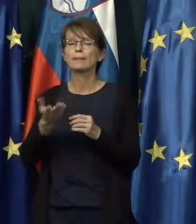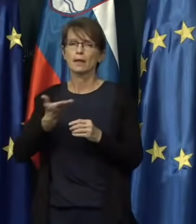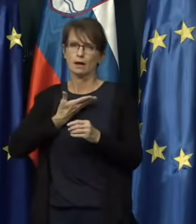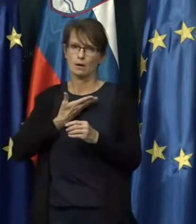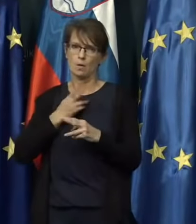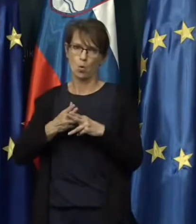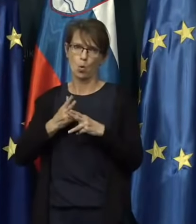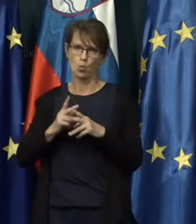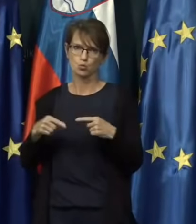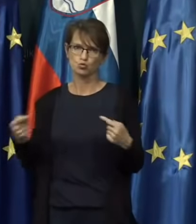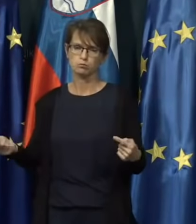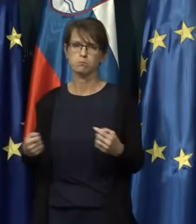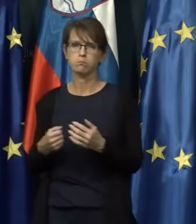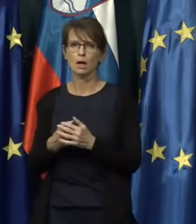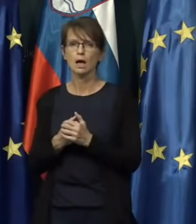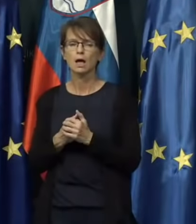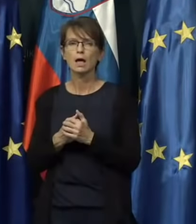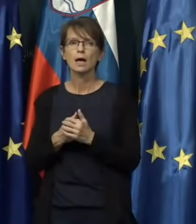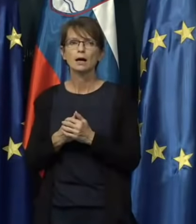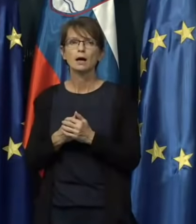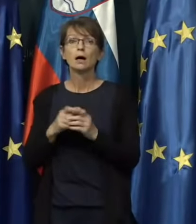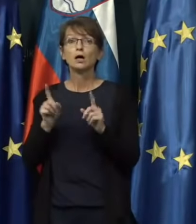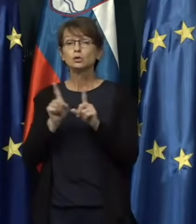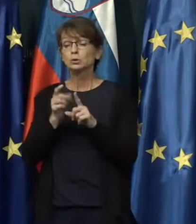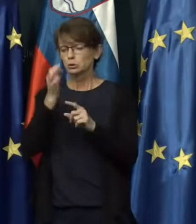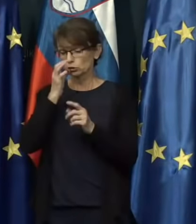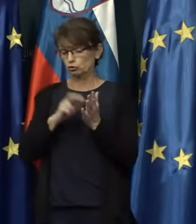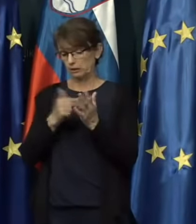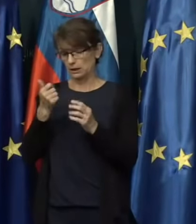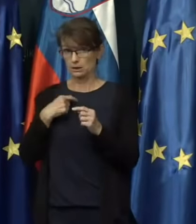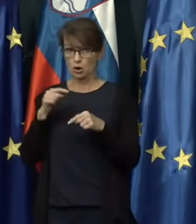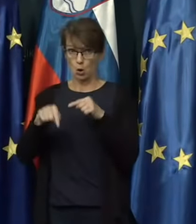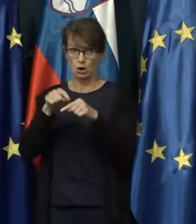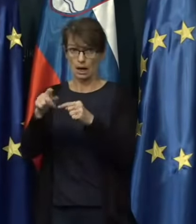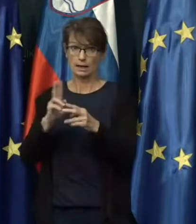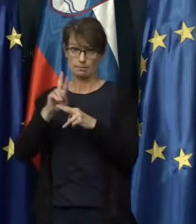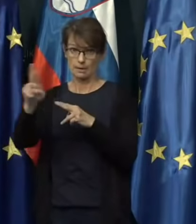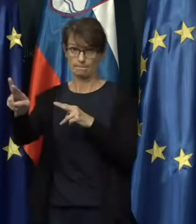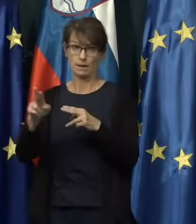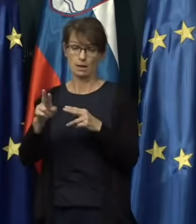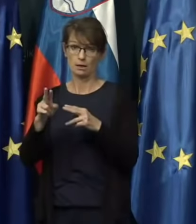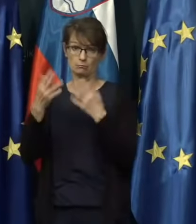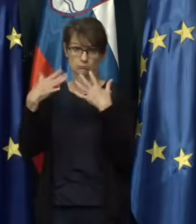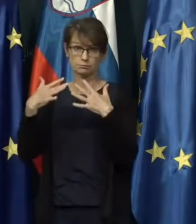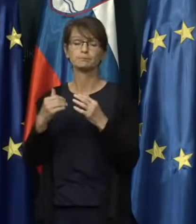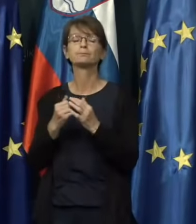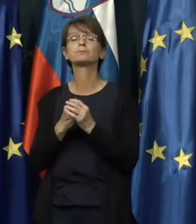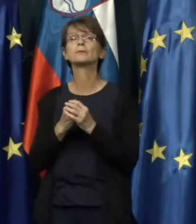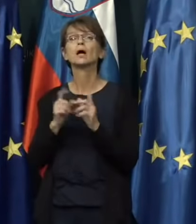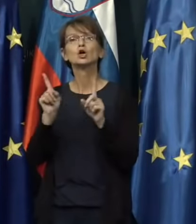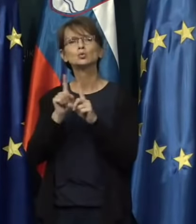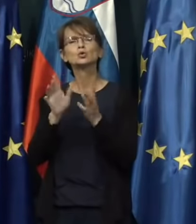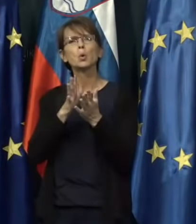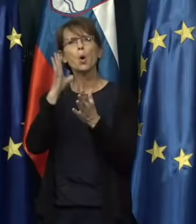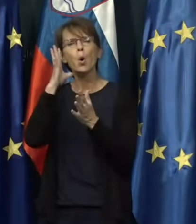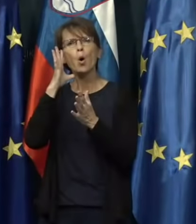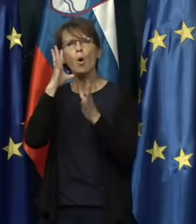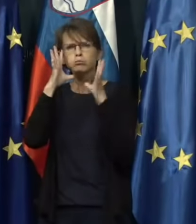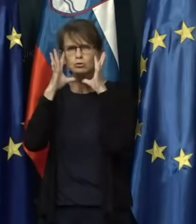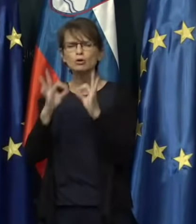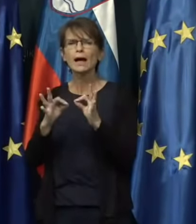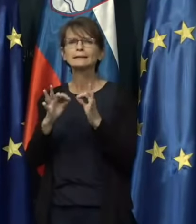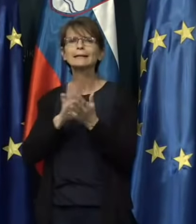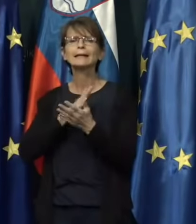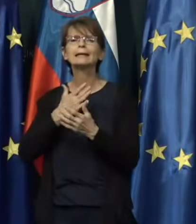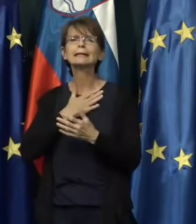In tudi, če grem korak naprej, tudi uporaba običajne higijenske maske,